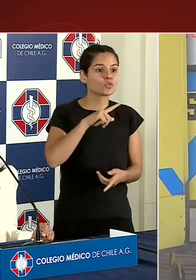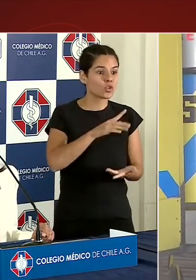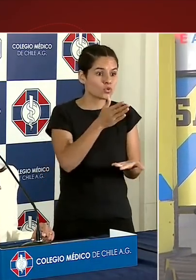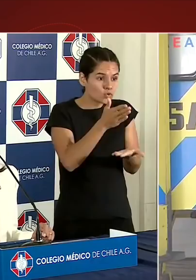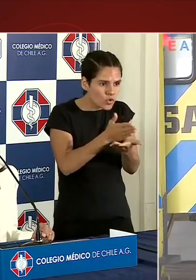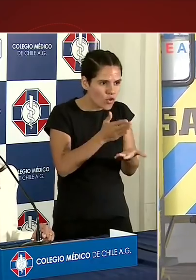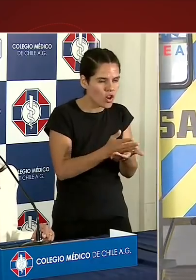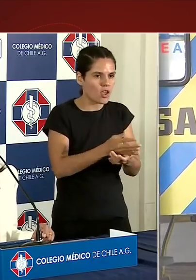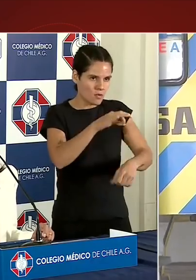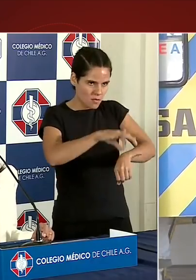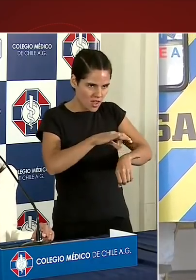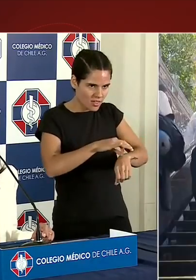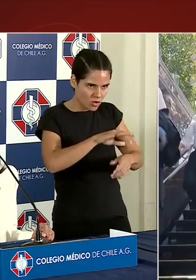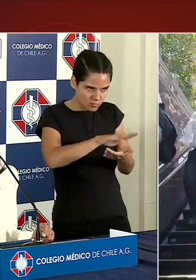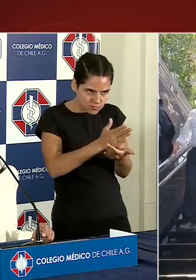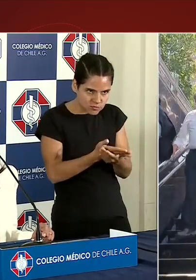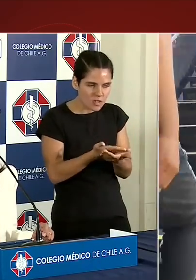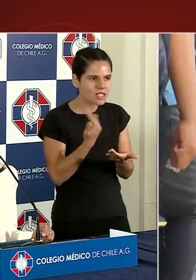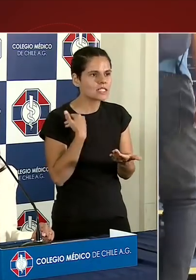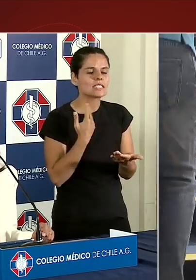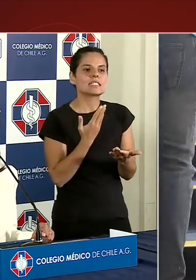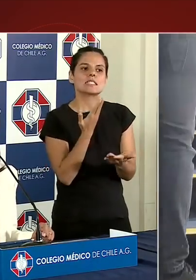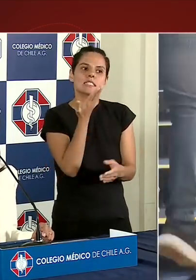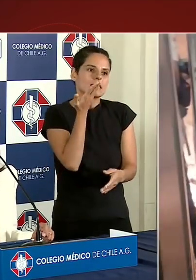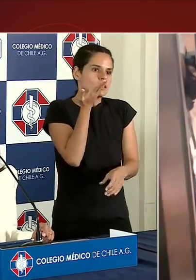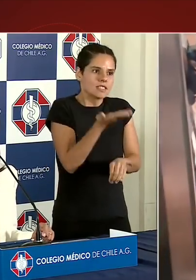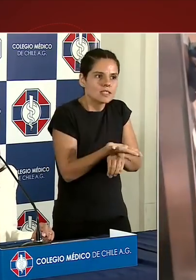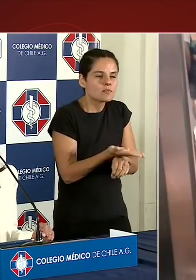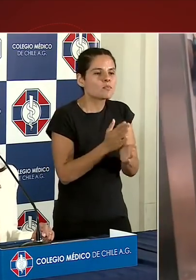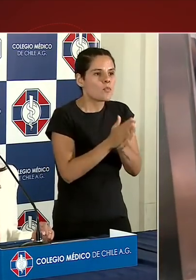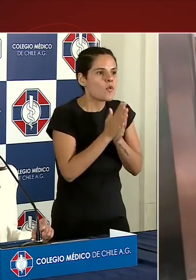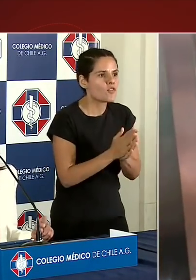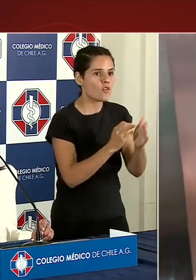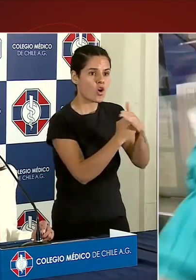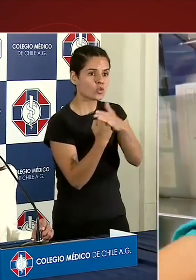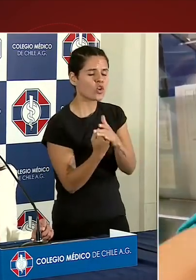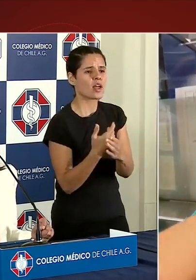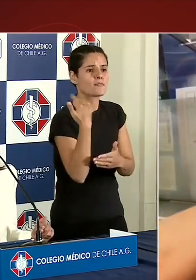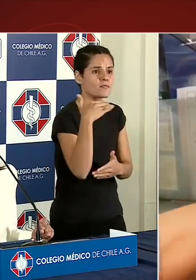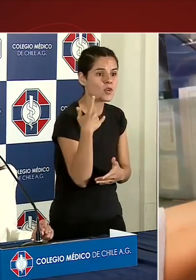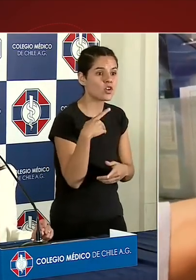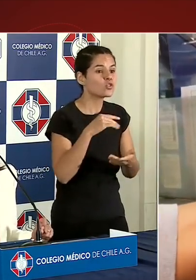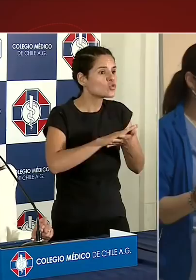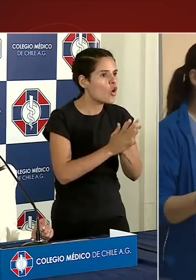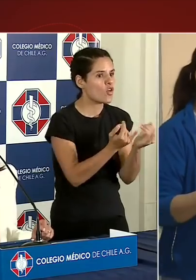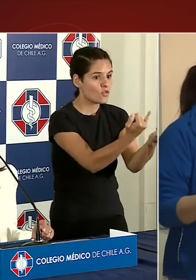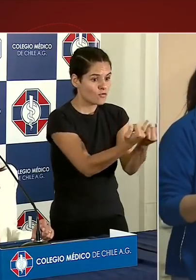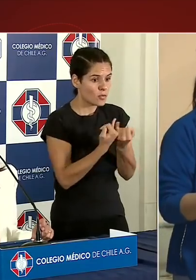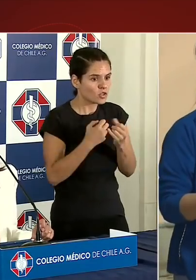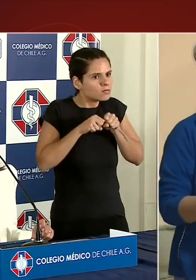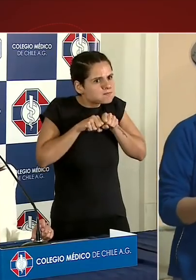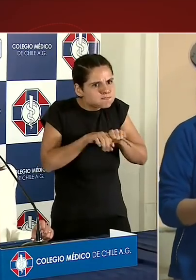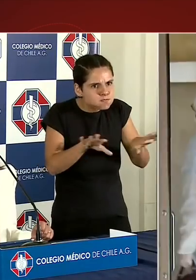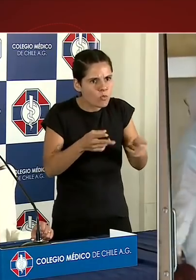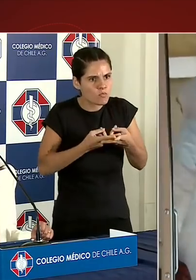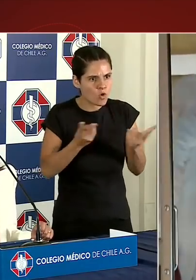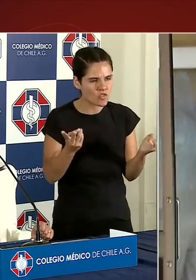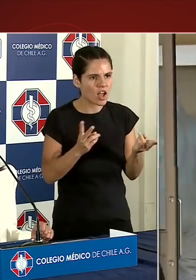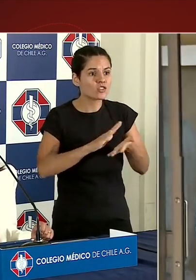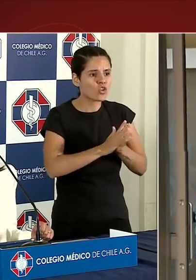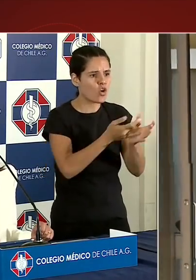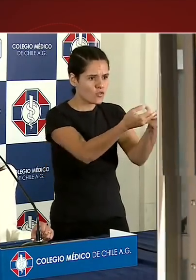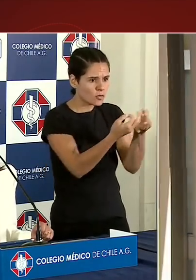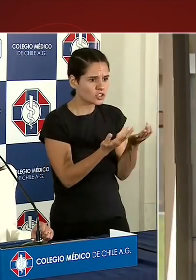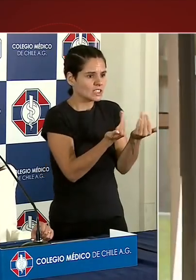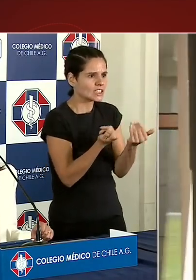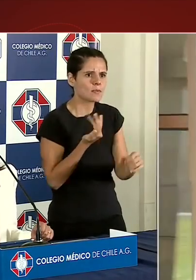exigimos a las principales autoridades de nuestro país transparencia inmediata de todos los datos que hemos solicitado